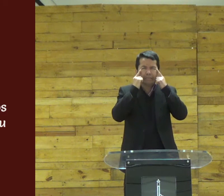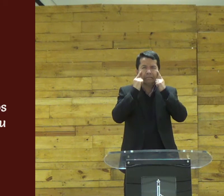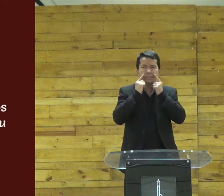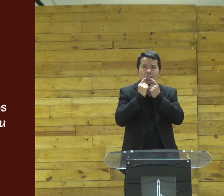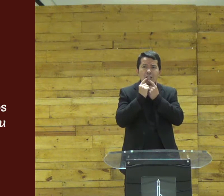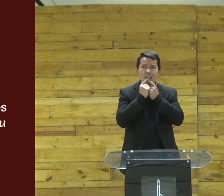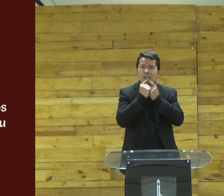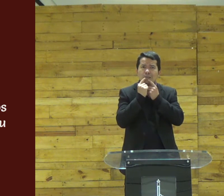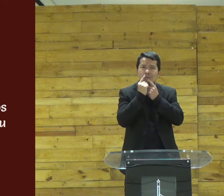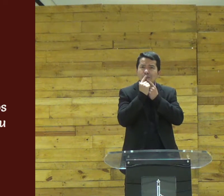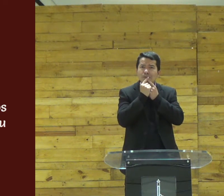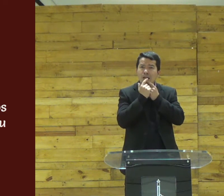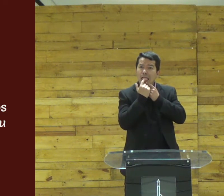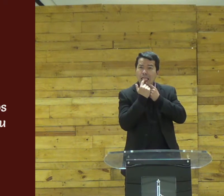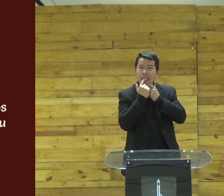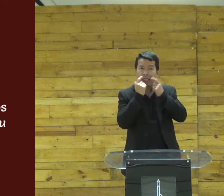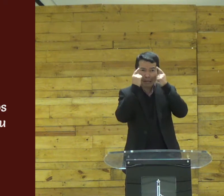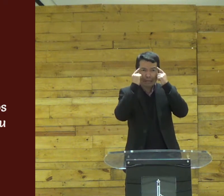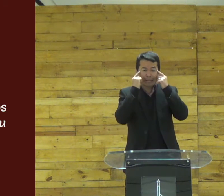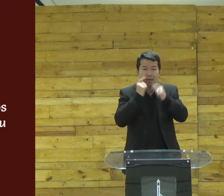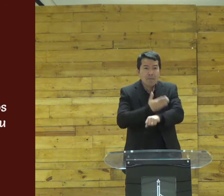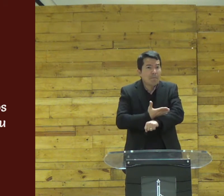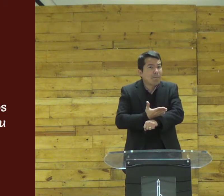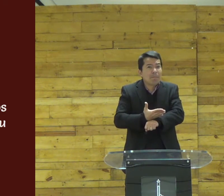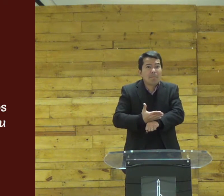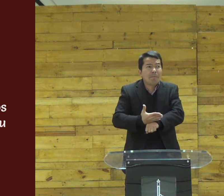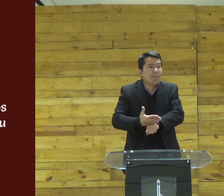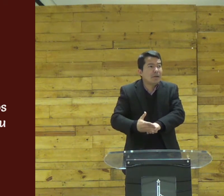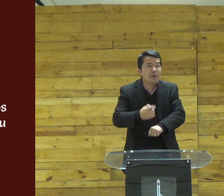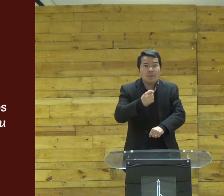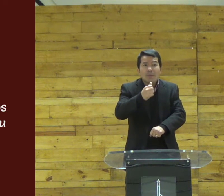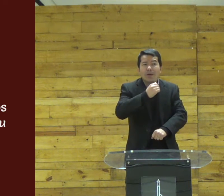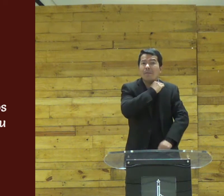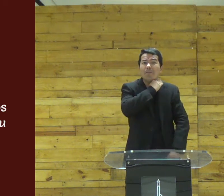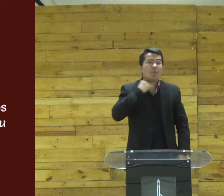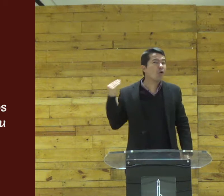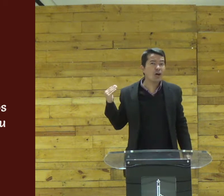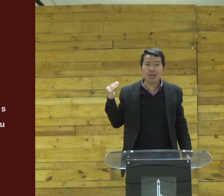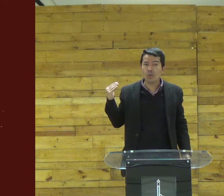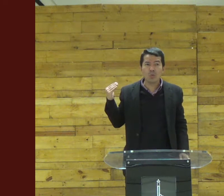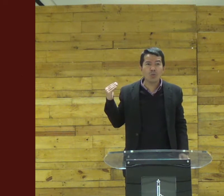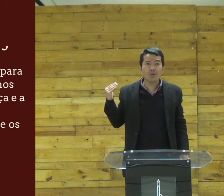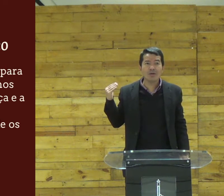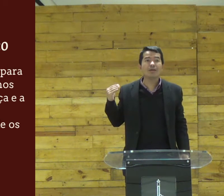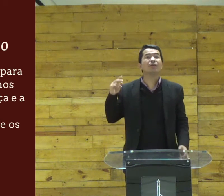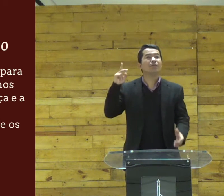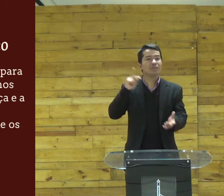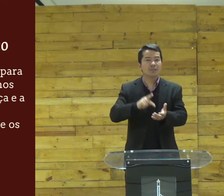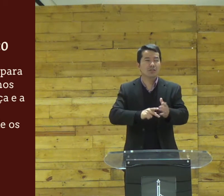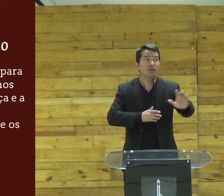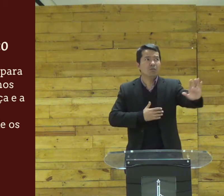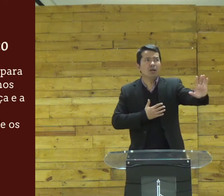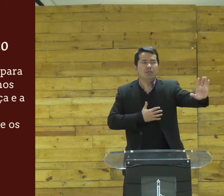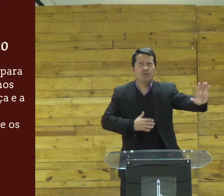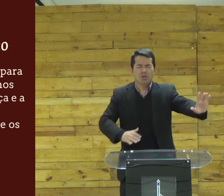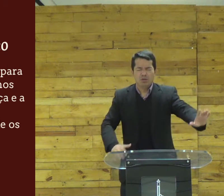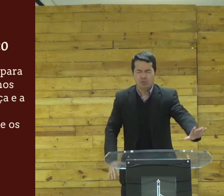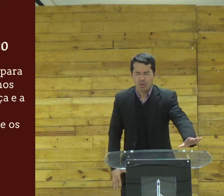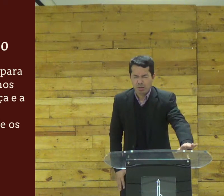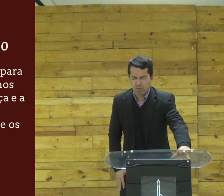eu estava suando nossa estava tudo branco estava pálido quase morrendo é não calma calma